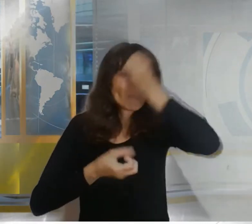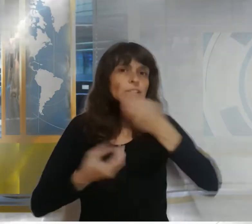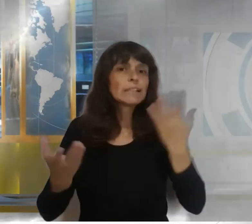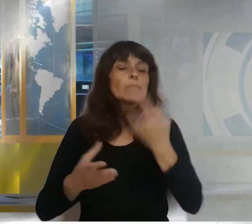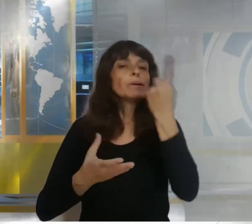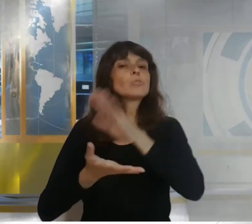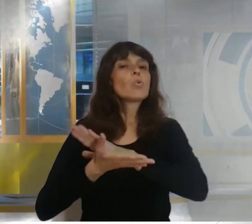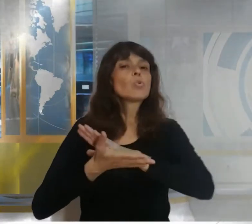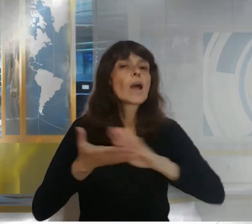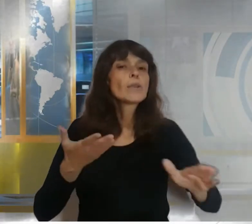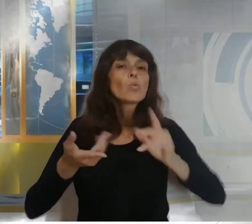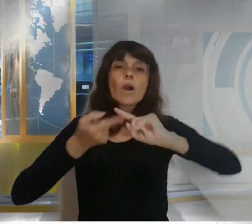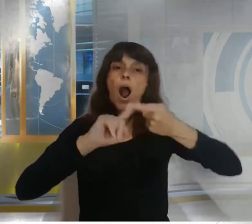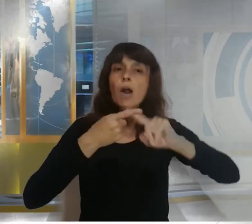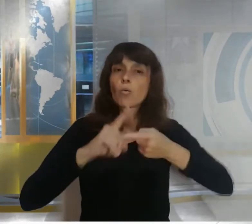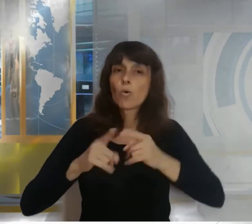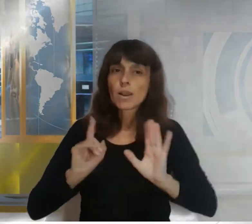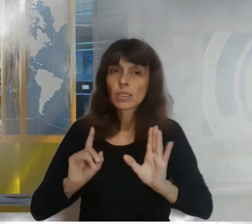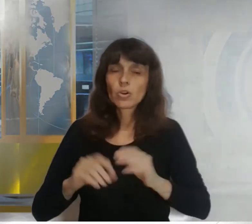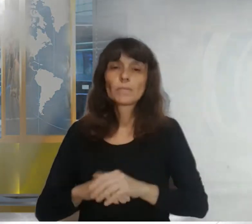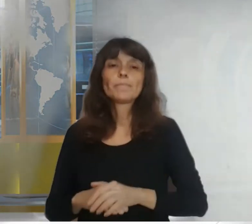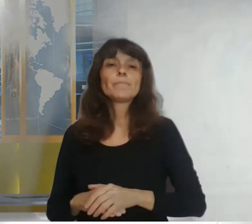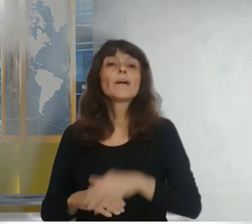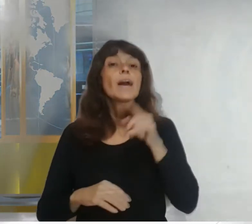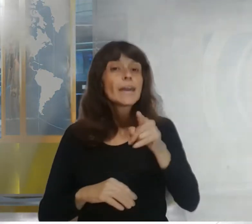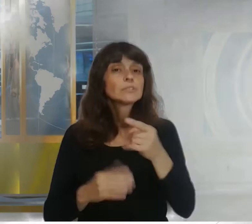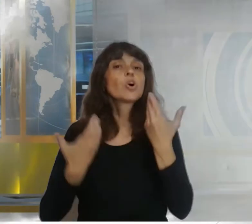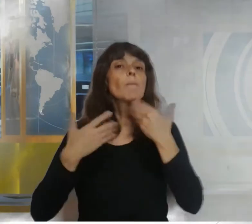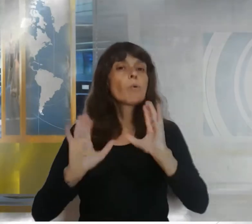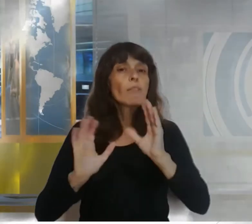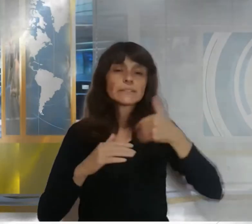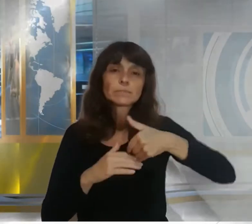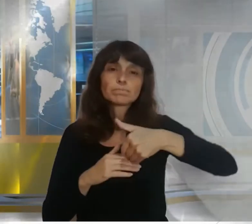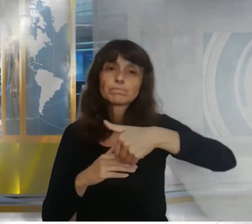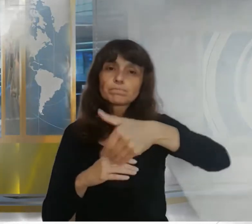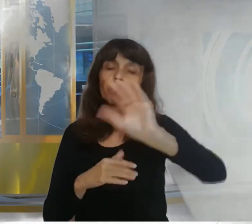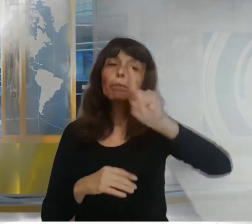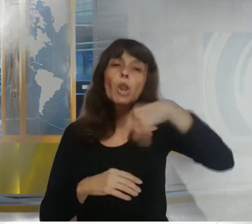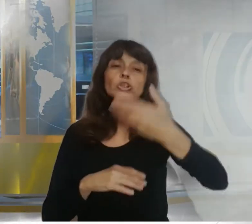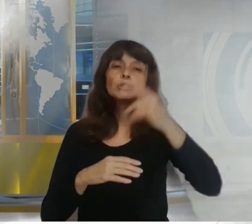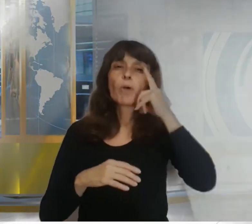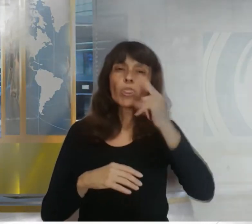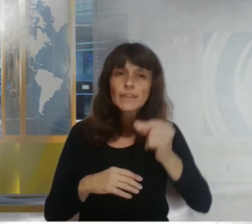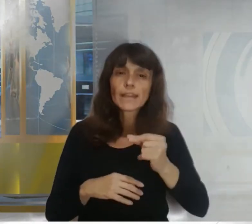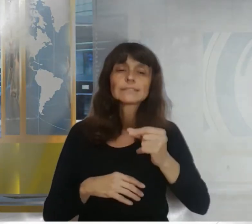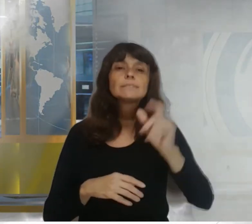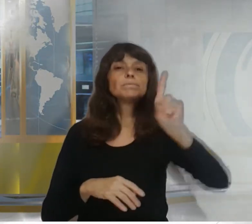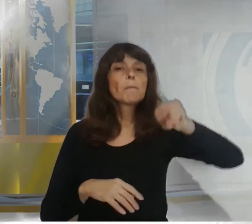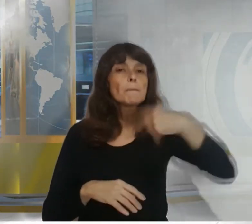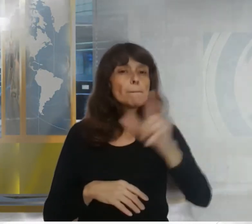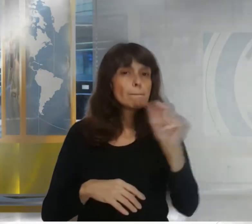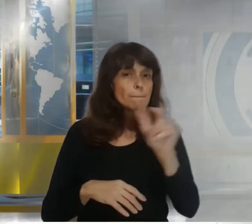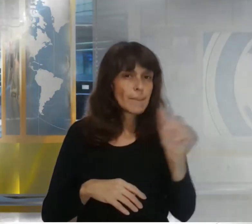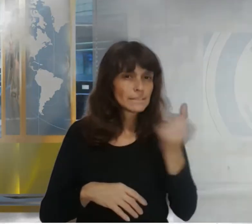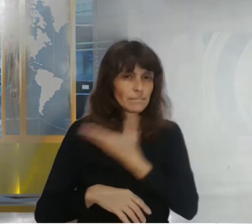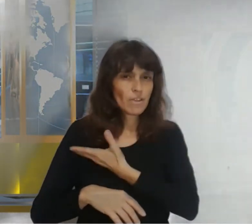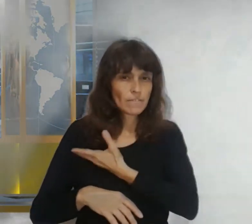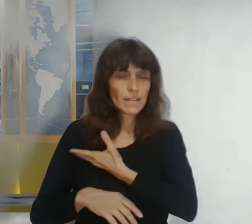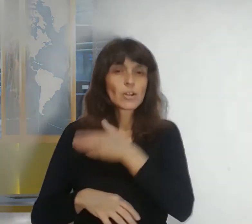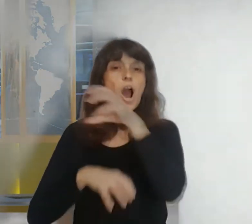recién los primeros días del mes que viene Las distintas áreas del mundo tribunalicio coinciden en que no